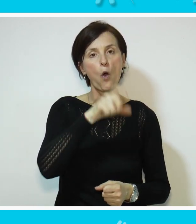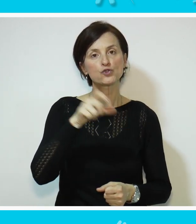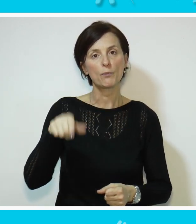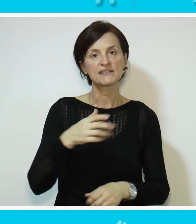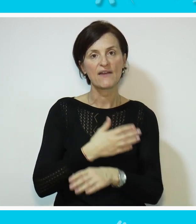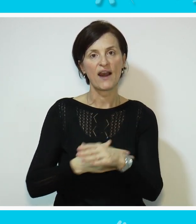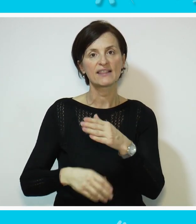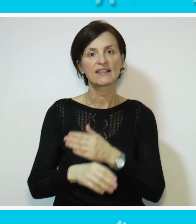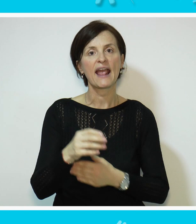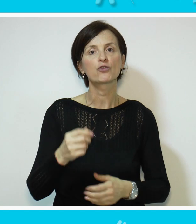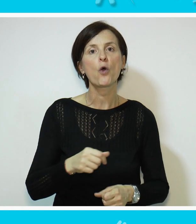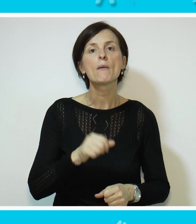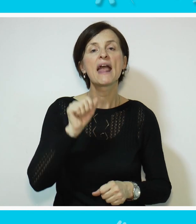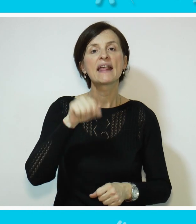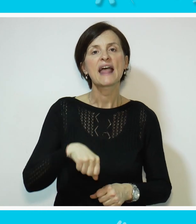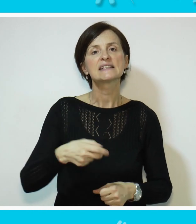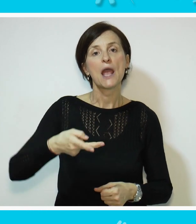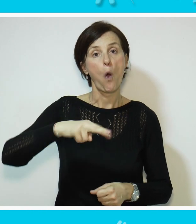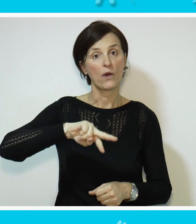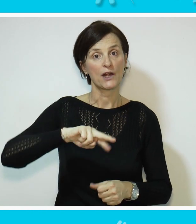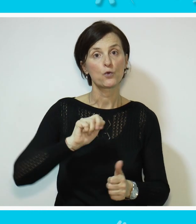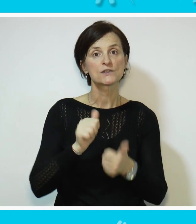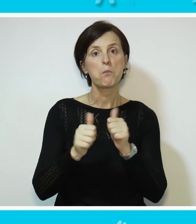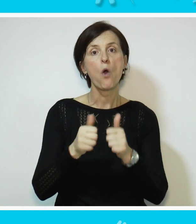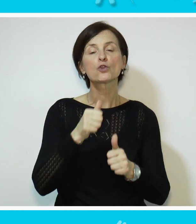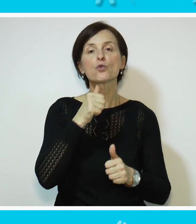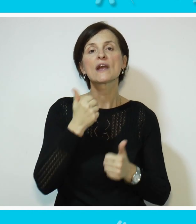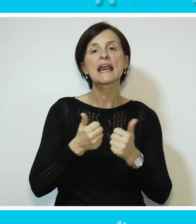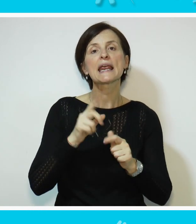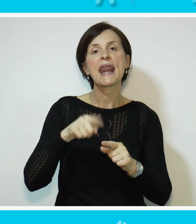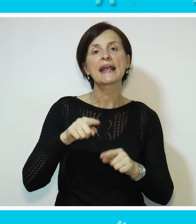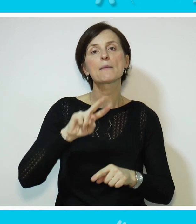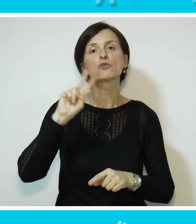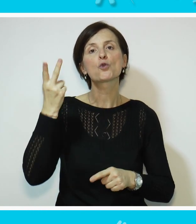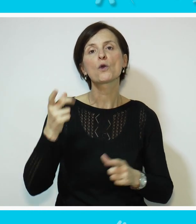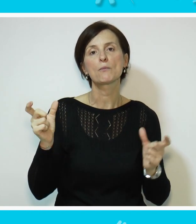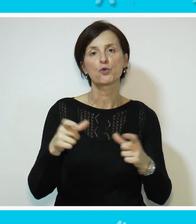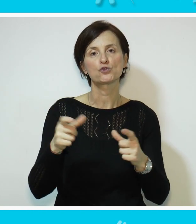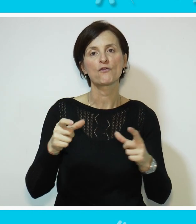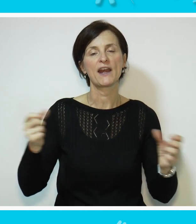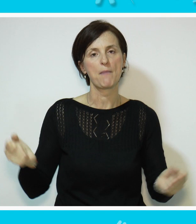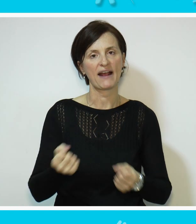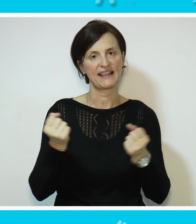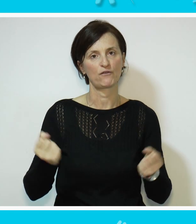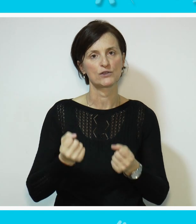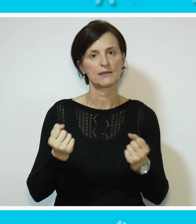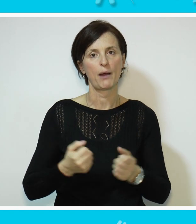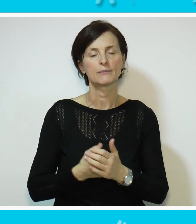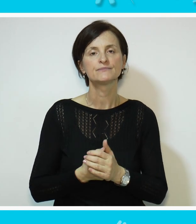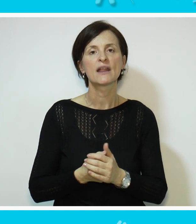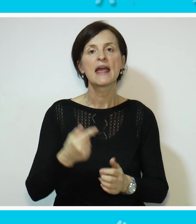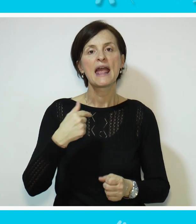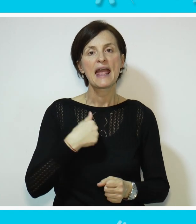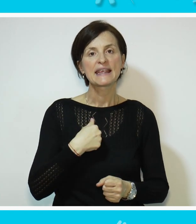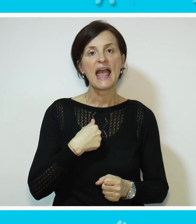mnoge osobe sa invaliditetom da se okrenu sportu ili nekim drugim društvenim aktivnostima.